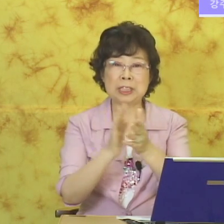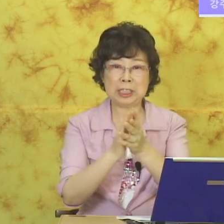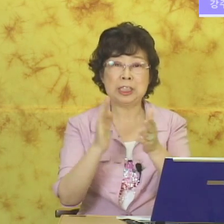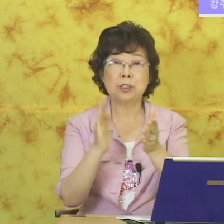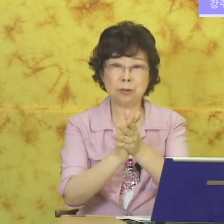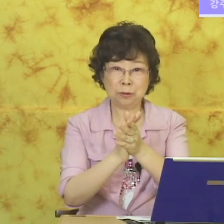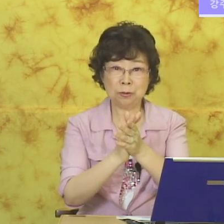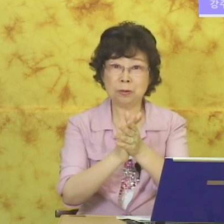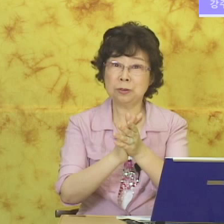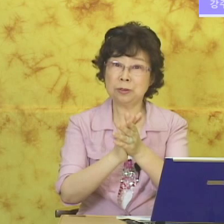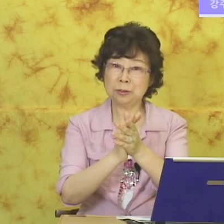친구.